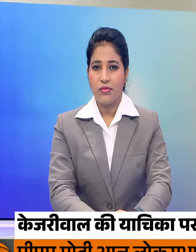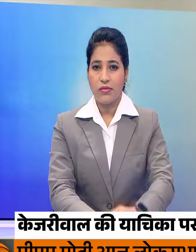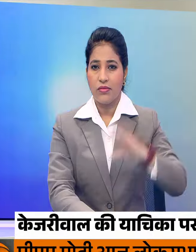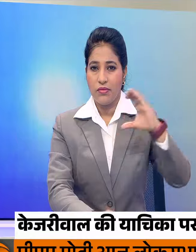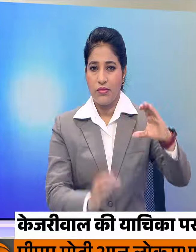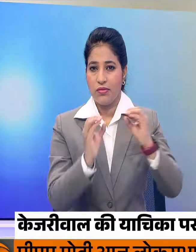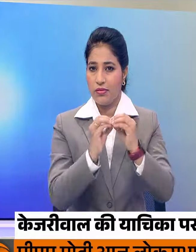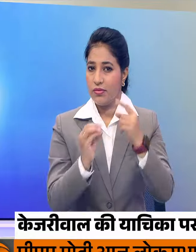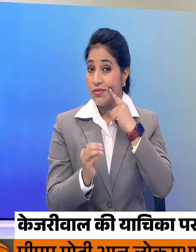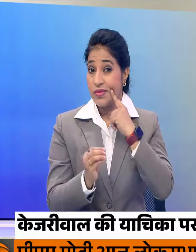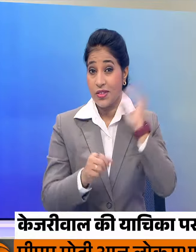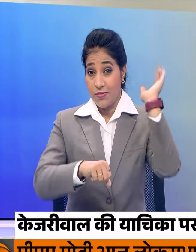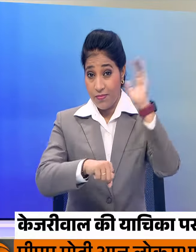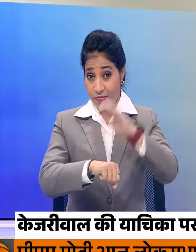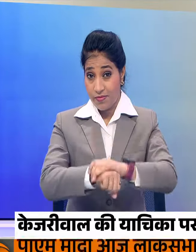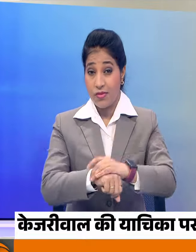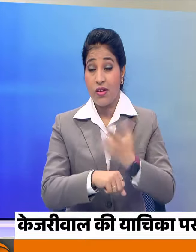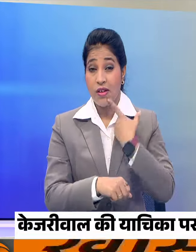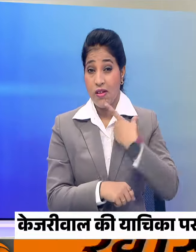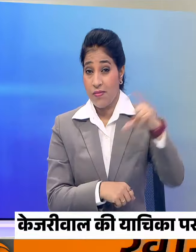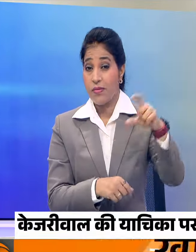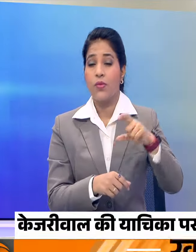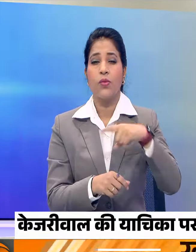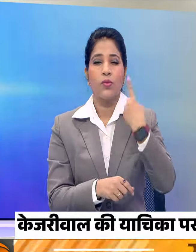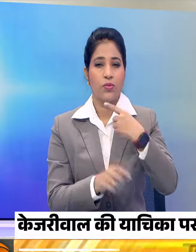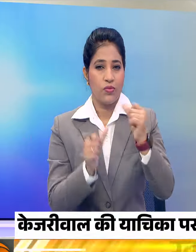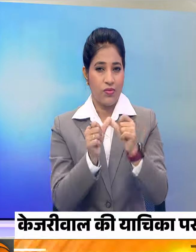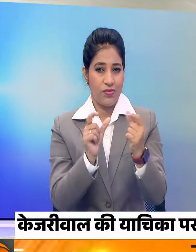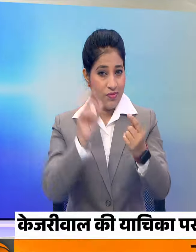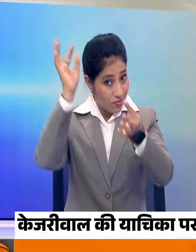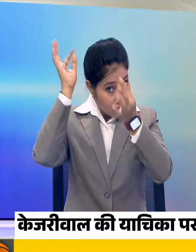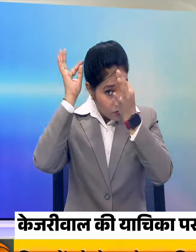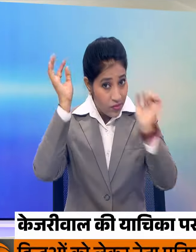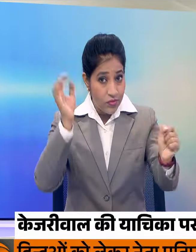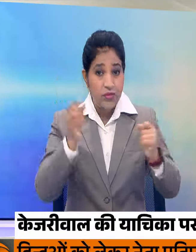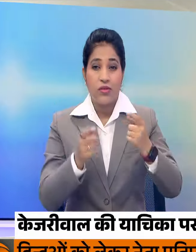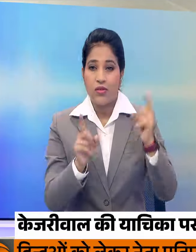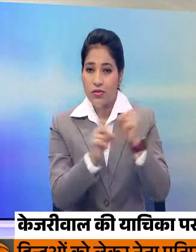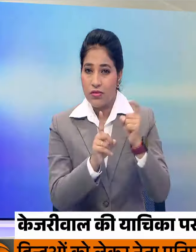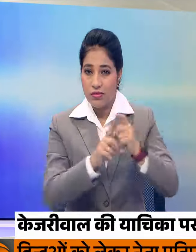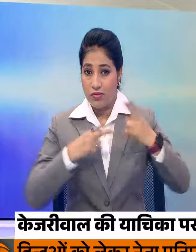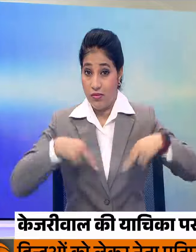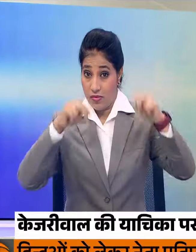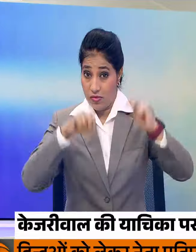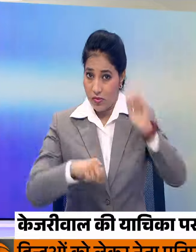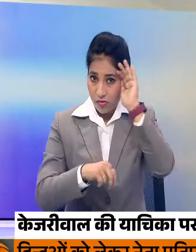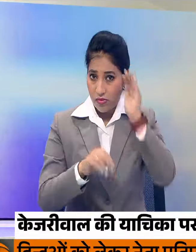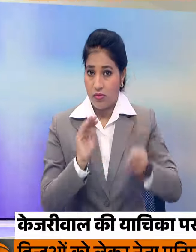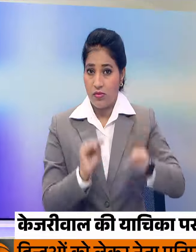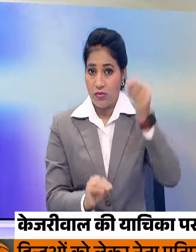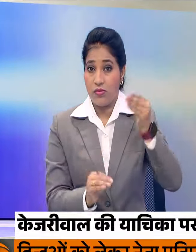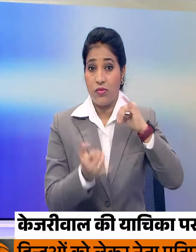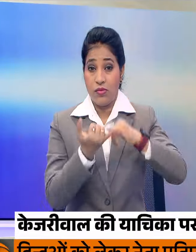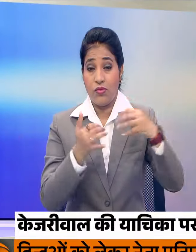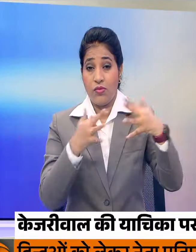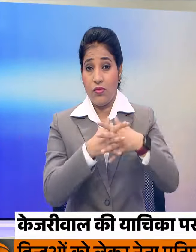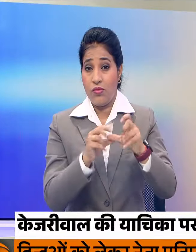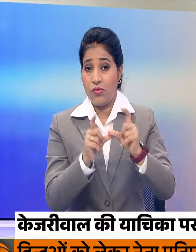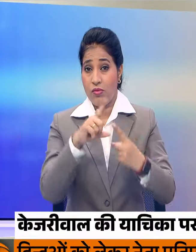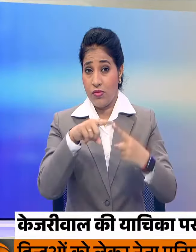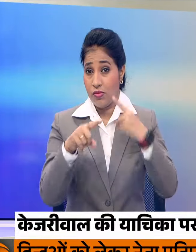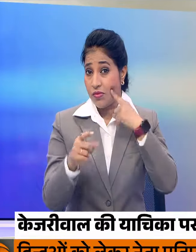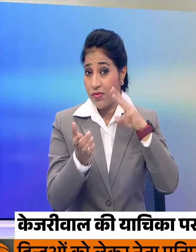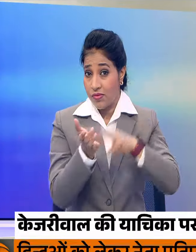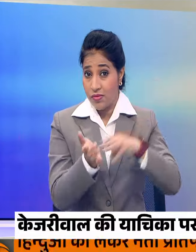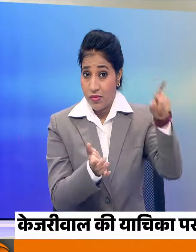सीबियाई की गिरफतारी के खिलाफ केश रिवाल की याचिका पर दिल्ली हाई कोर्ट में सुनवाई आज, वहीं स्वाती मालिवाल केस में